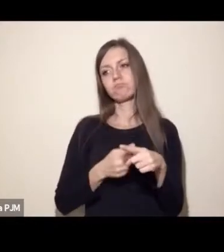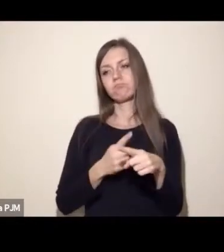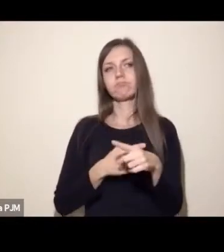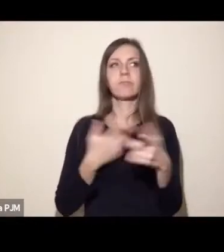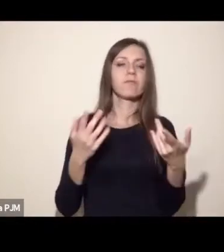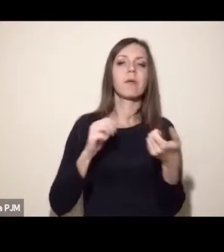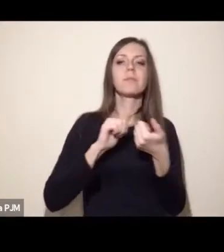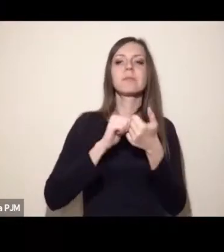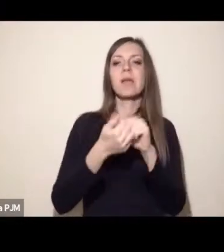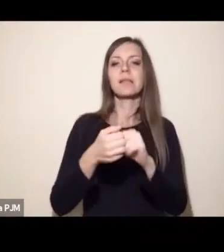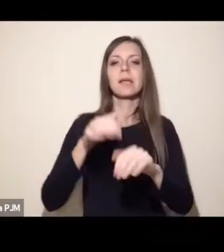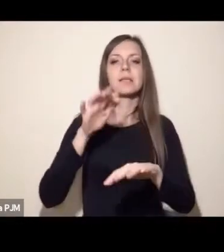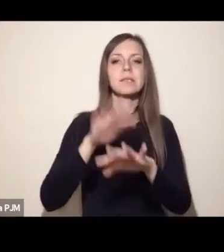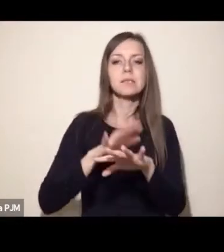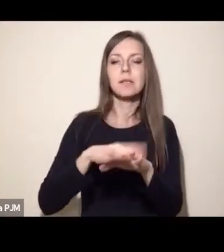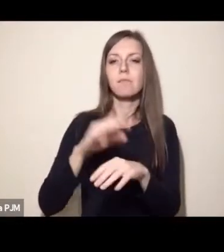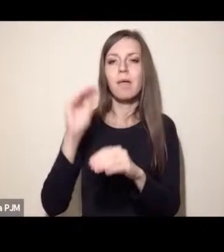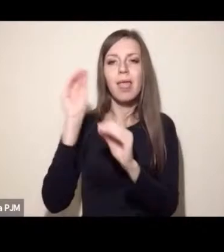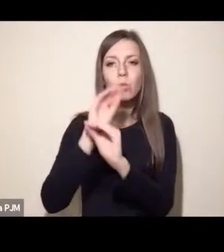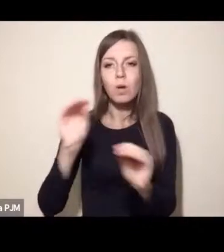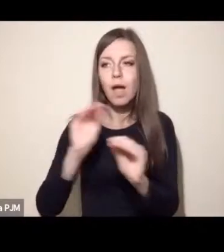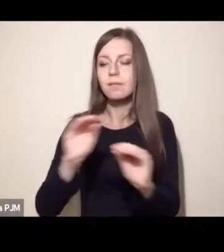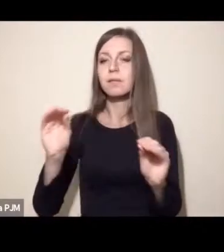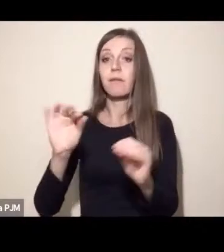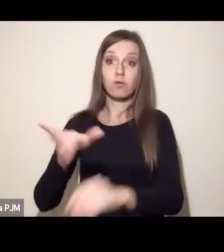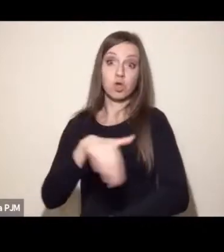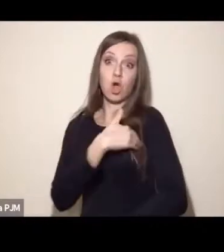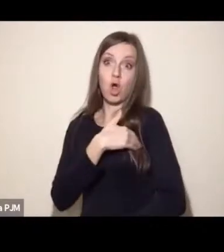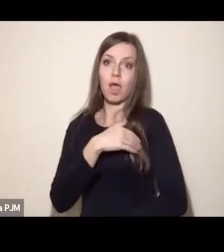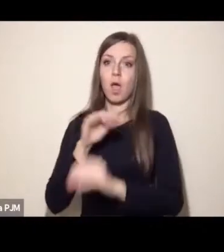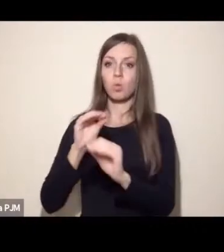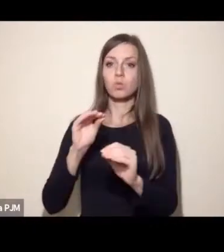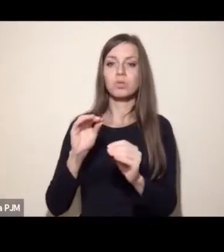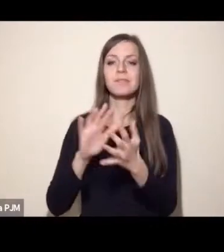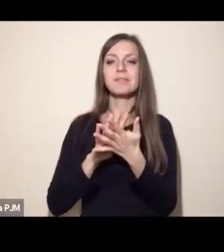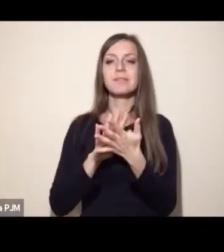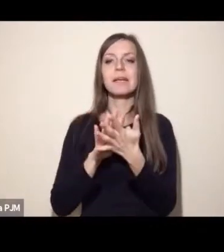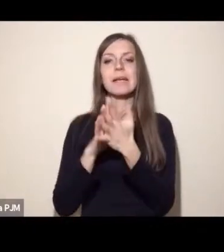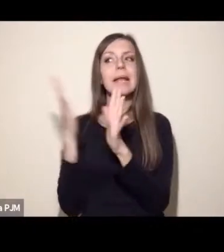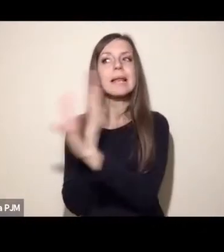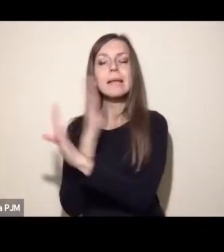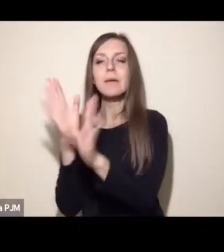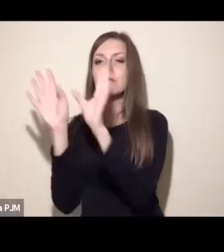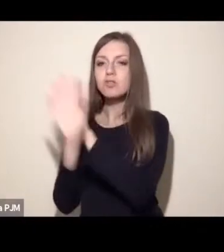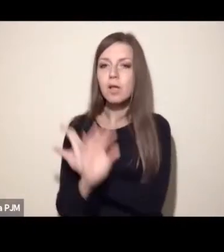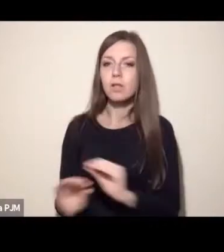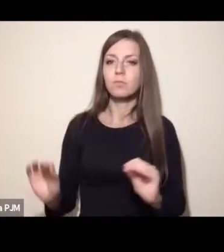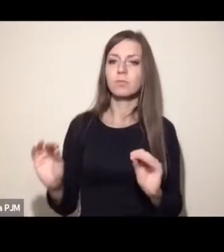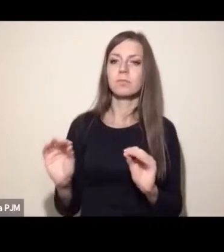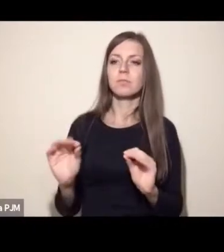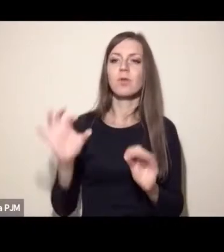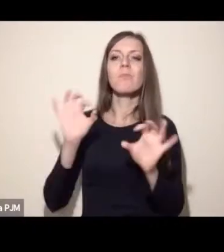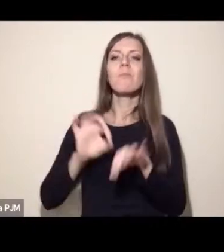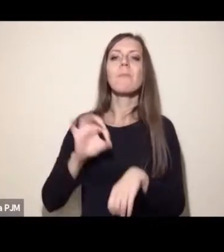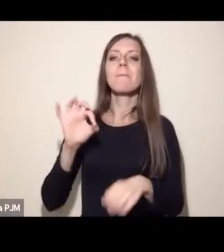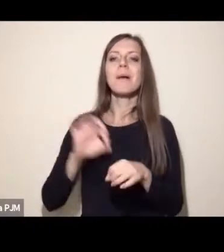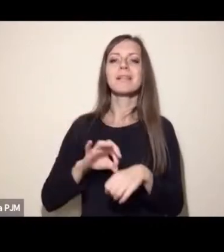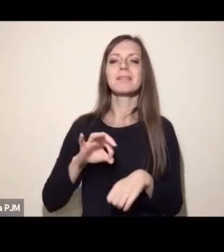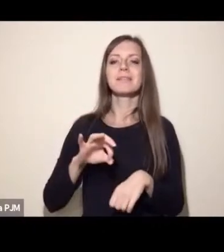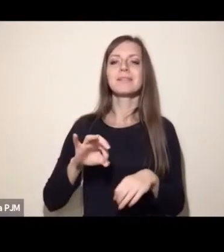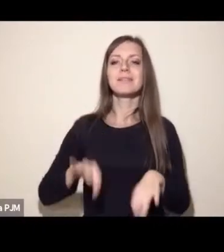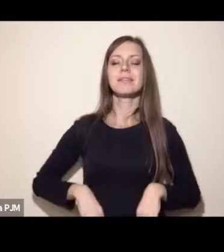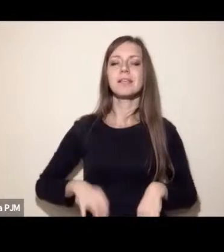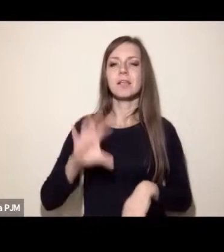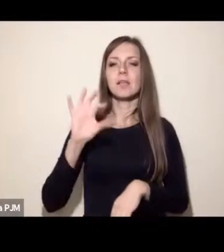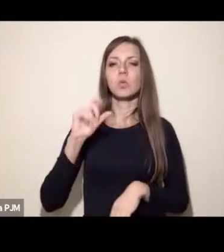wprowadzenia do szkół edukacji klimatycznej, to tak jak tutaj doktorka Sylwia Spurek argumentuje w piątce